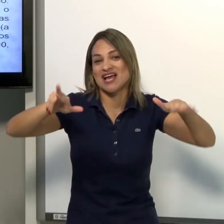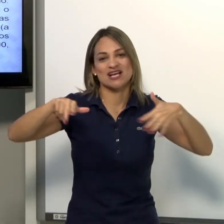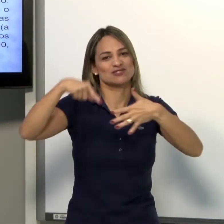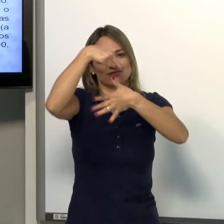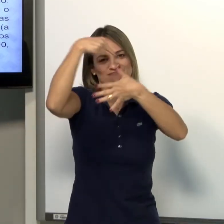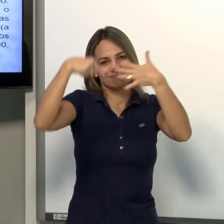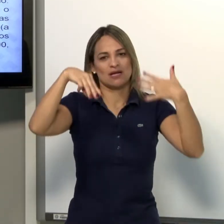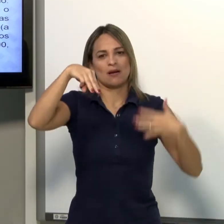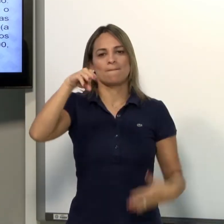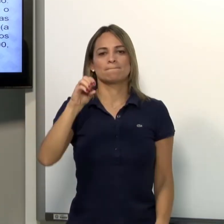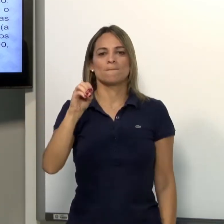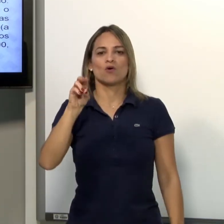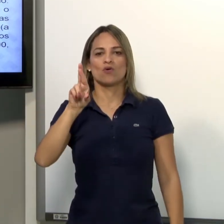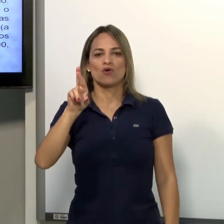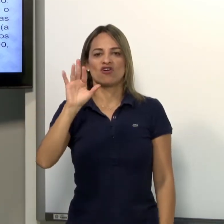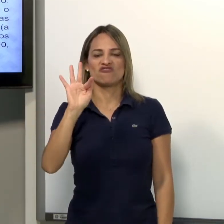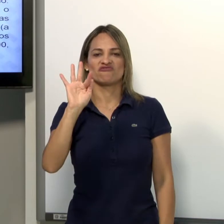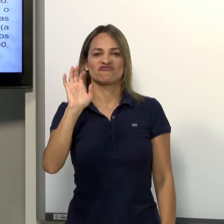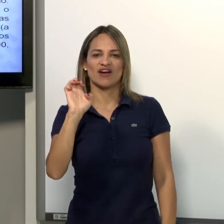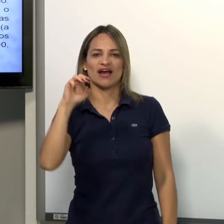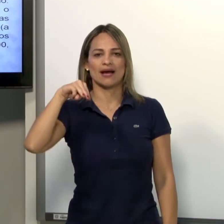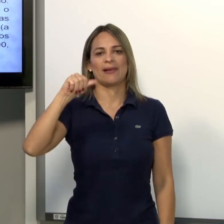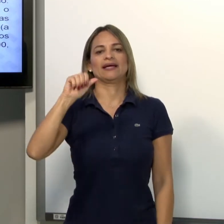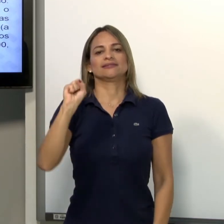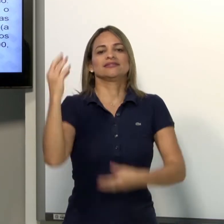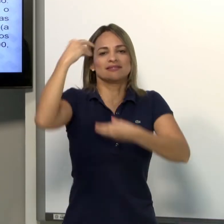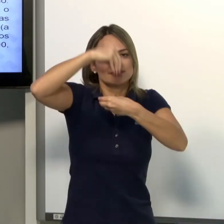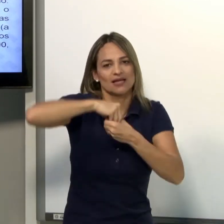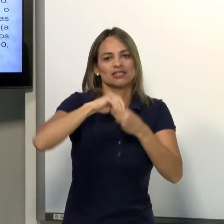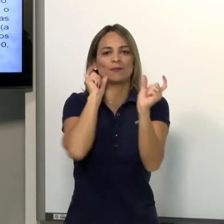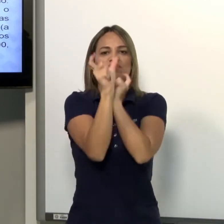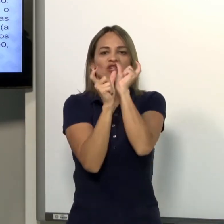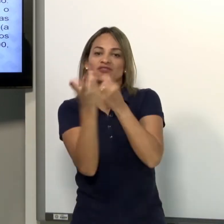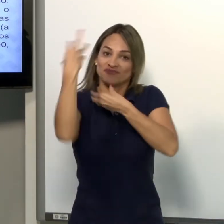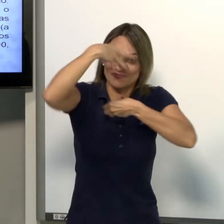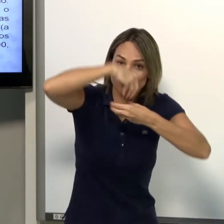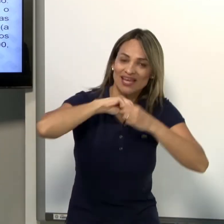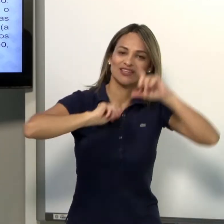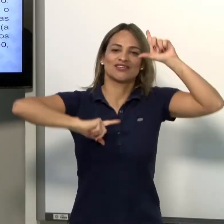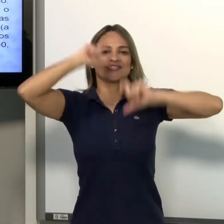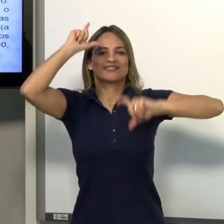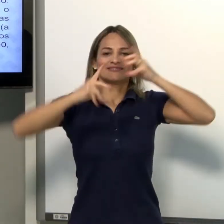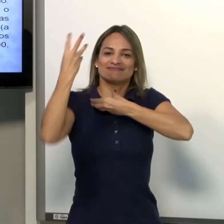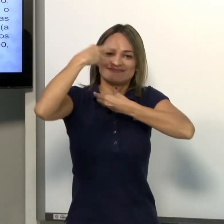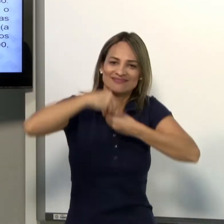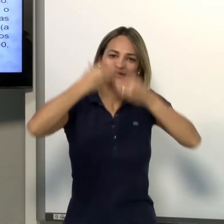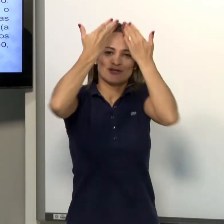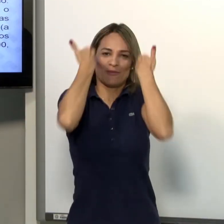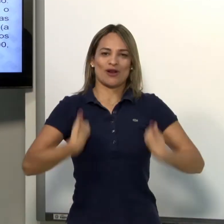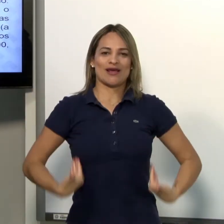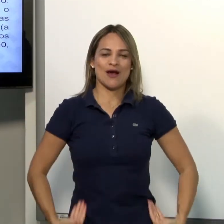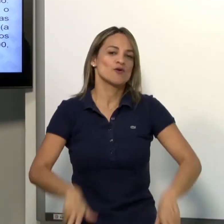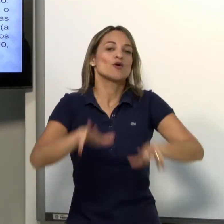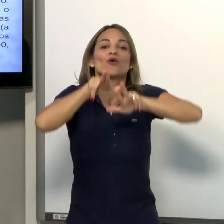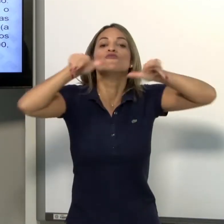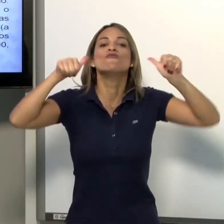diversos tipos de morfemas. São esses cinco tipos de morfemas aliados à expressão facial e